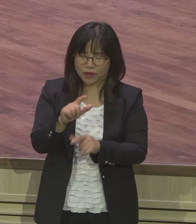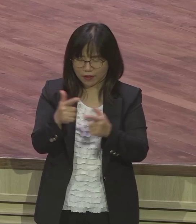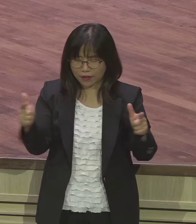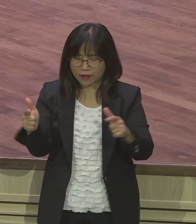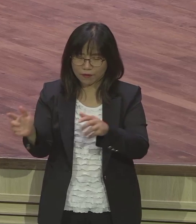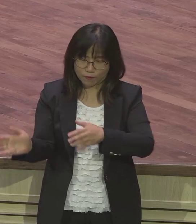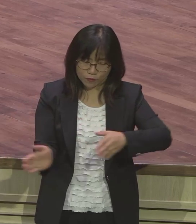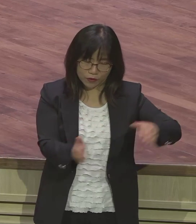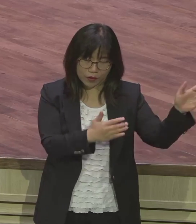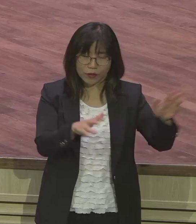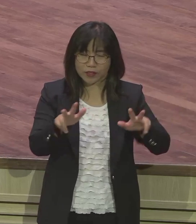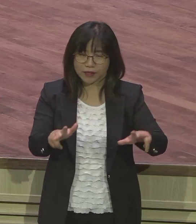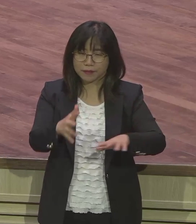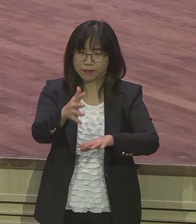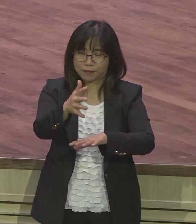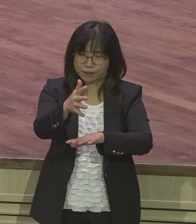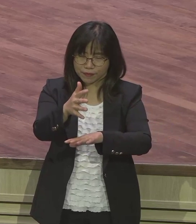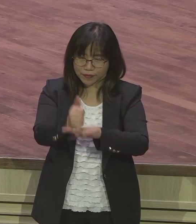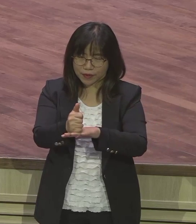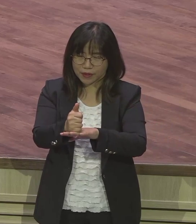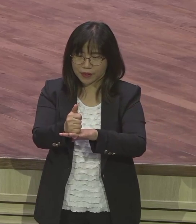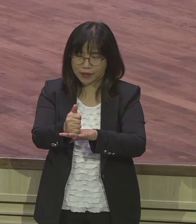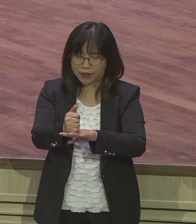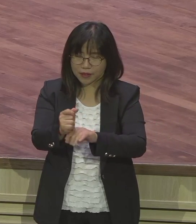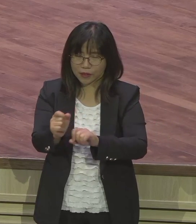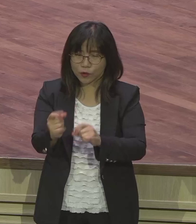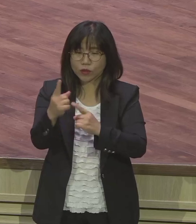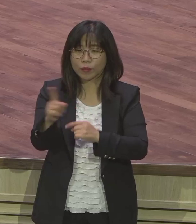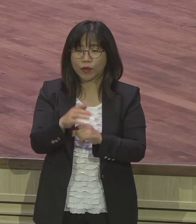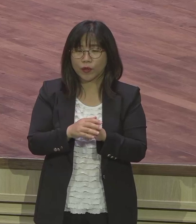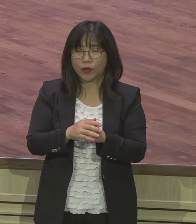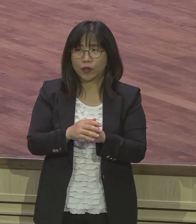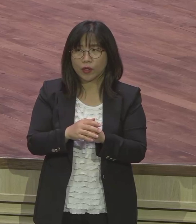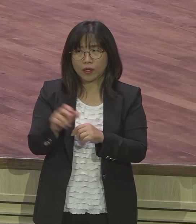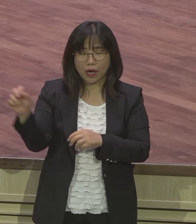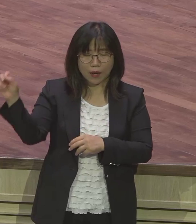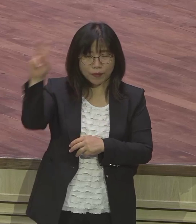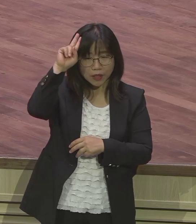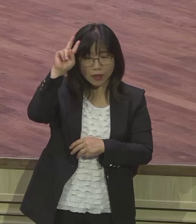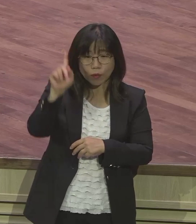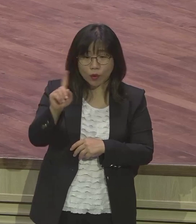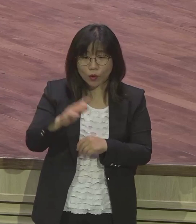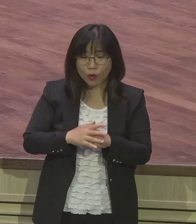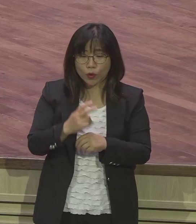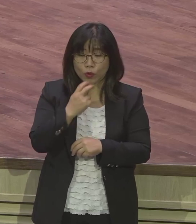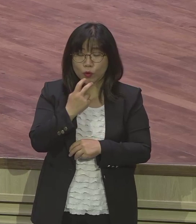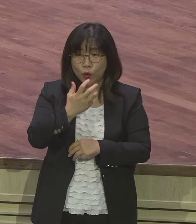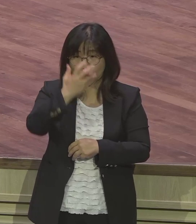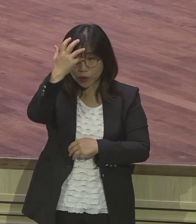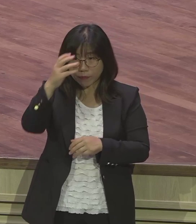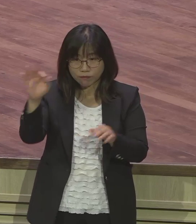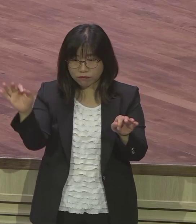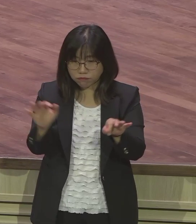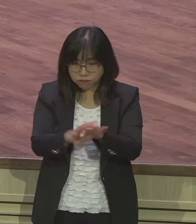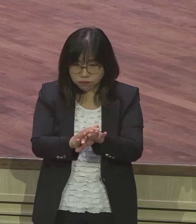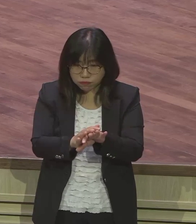시작이 되는데 그런데 독특하게 오늘 본문의 38장에 요셉이 아니요 야구배